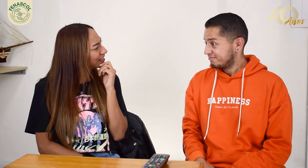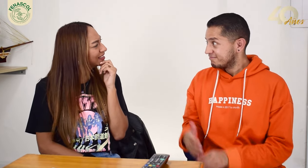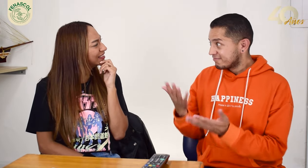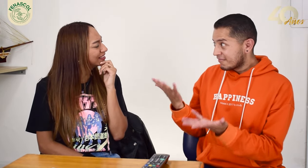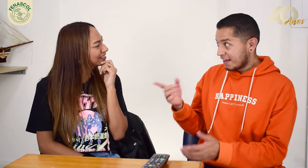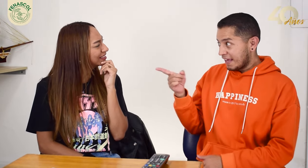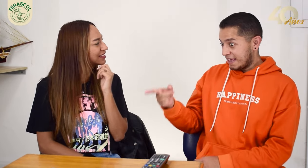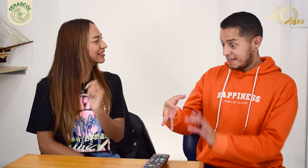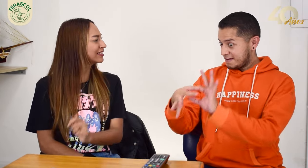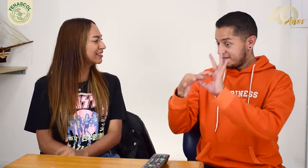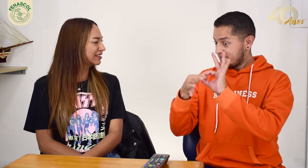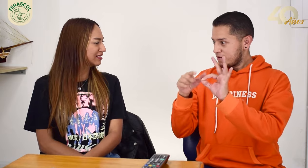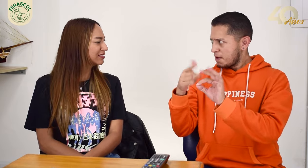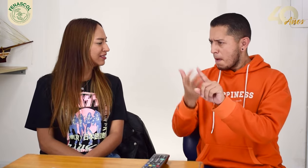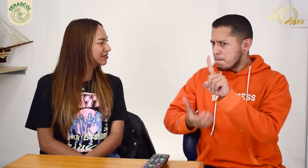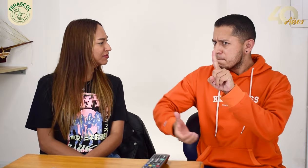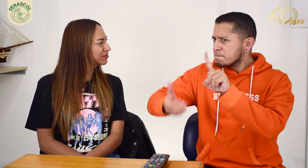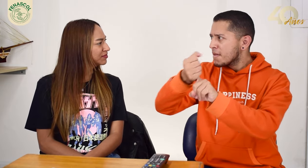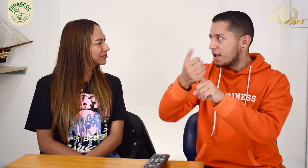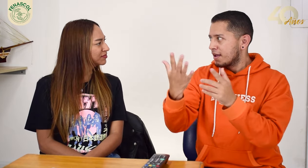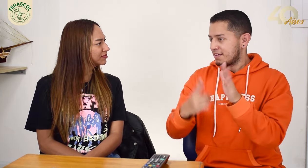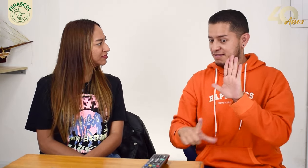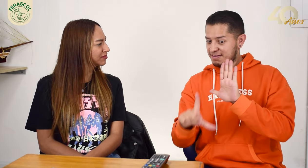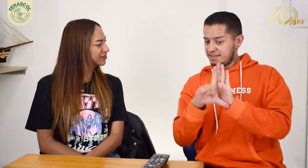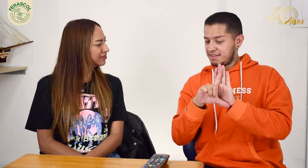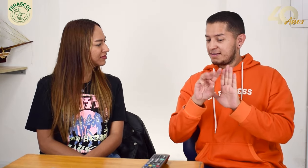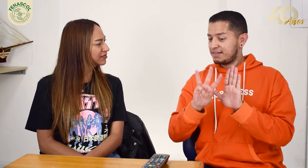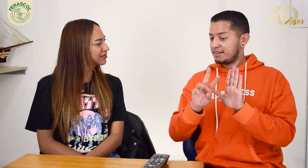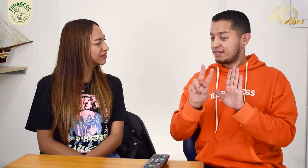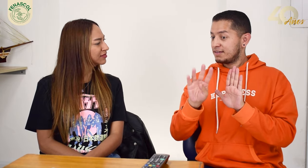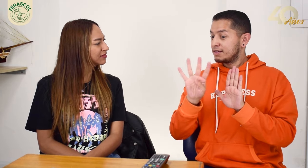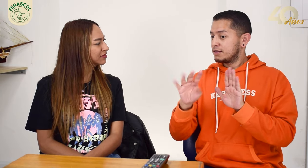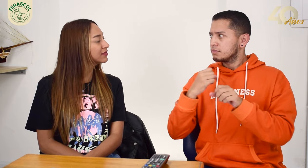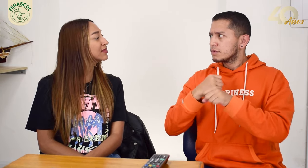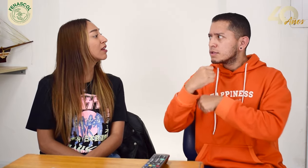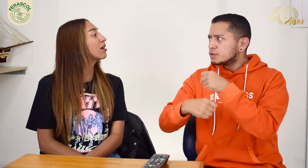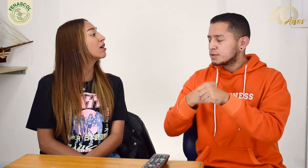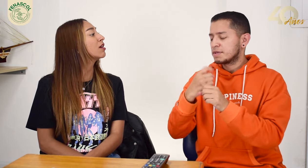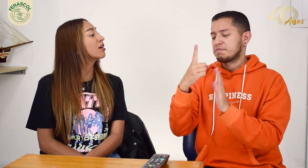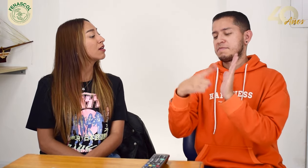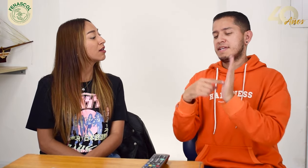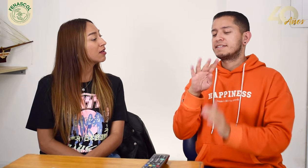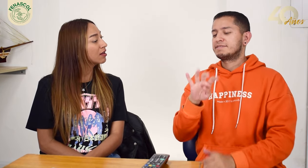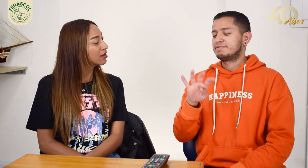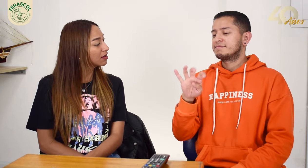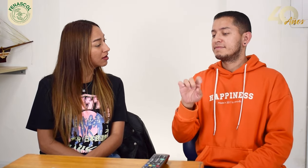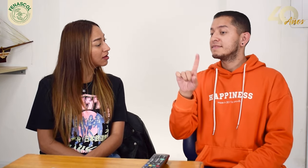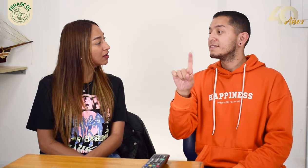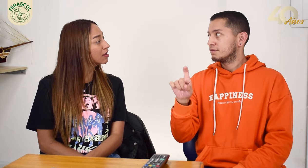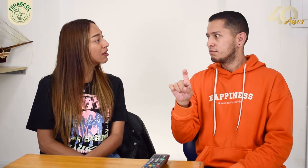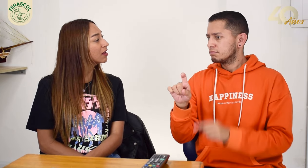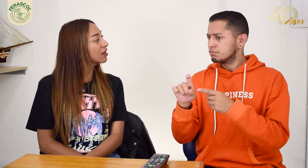Así es FENASCOL con el logro de la creación de la ley 324 de 1996